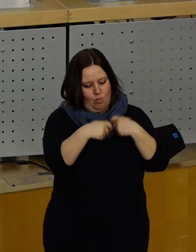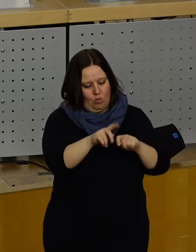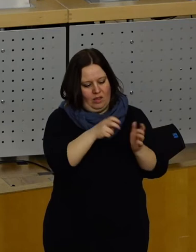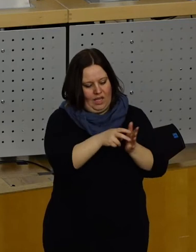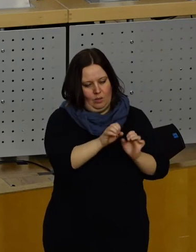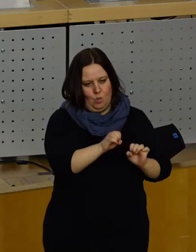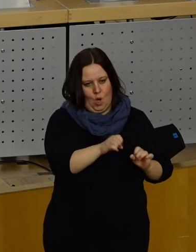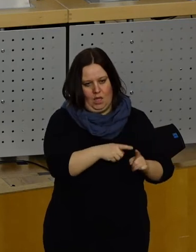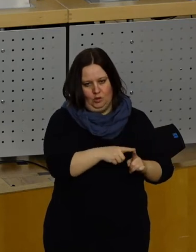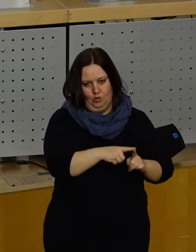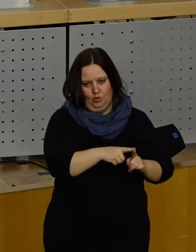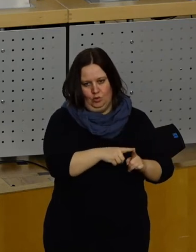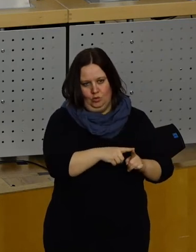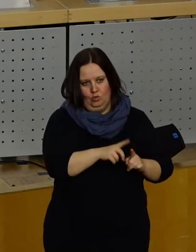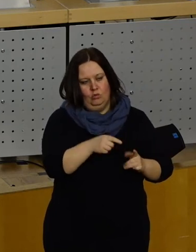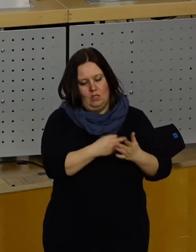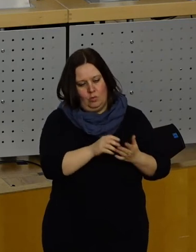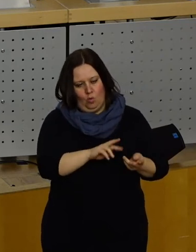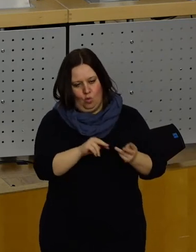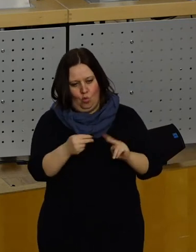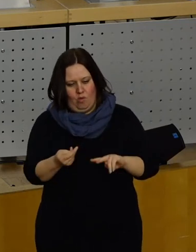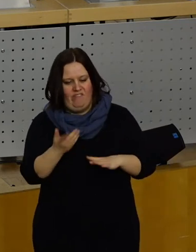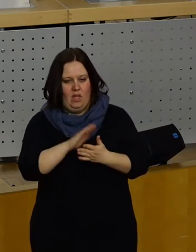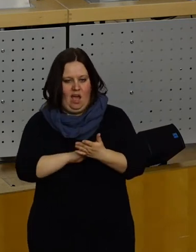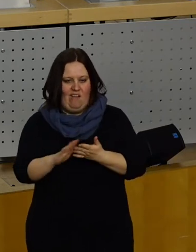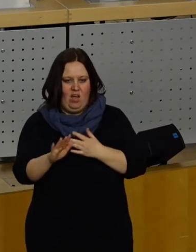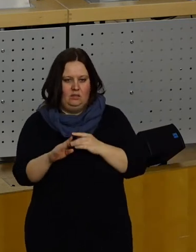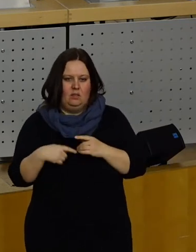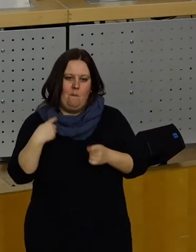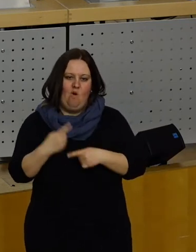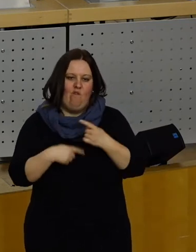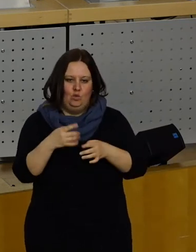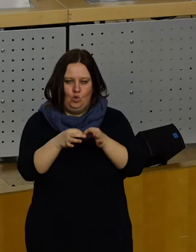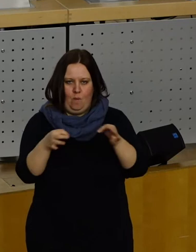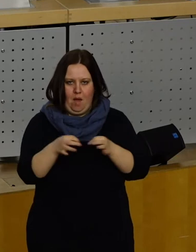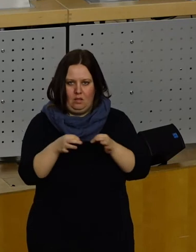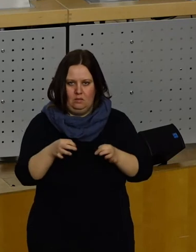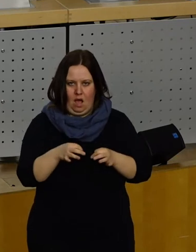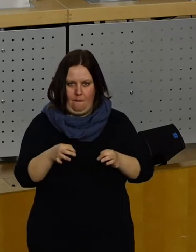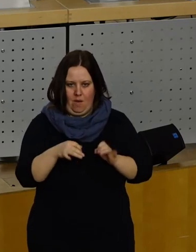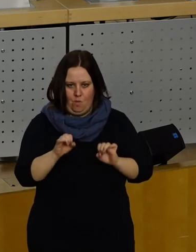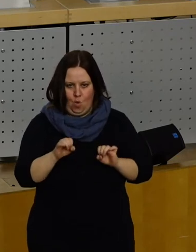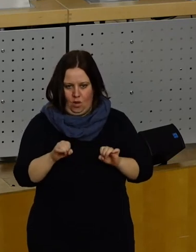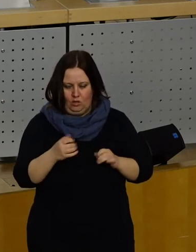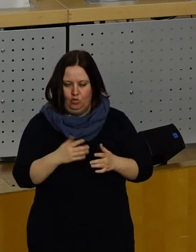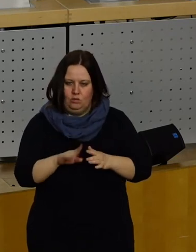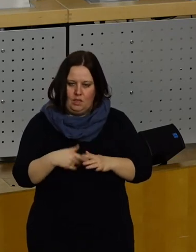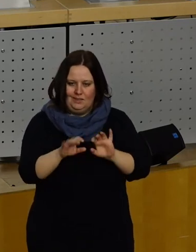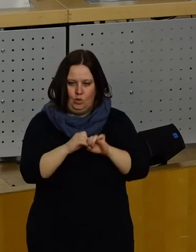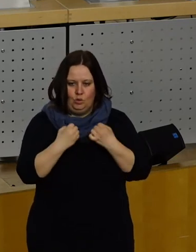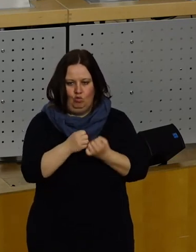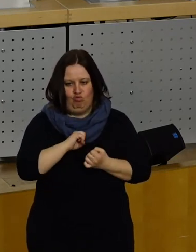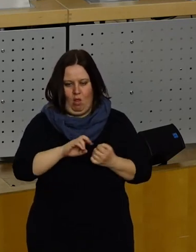Und dort hat man aufgenommen, dass man vereinfachte provisorische Maßnahmen machen will, um die Situation